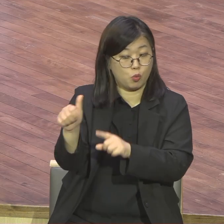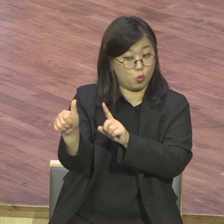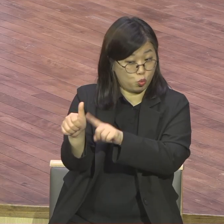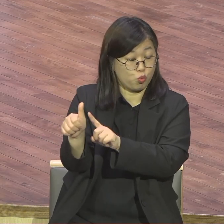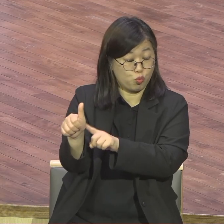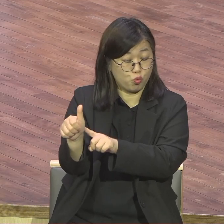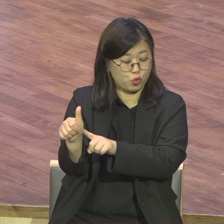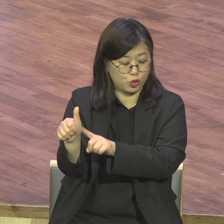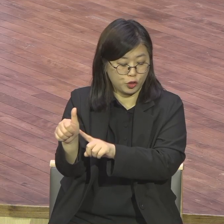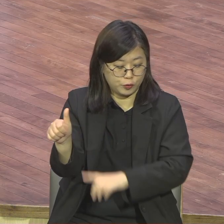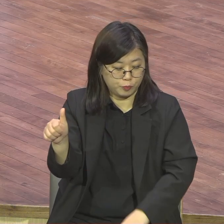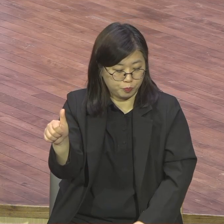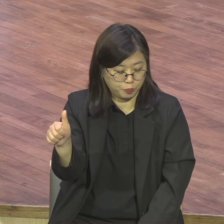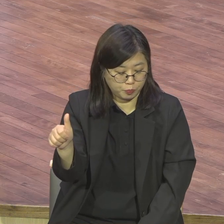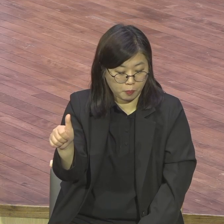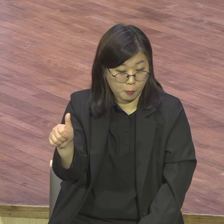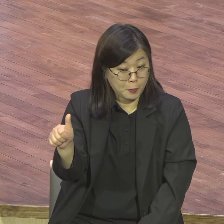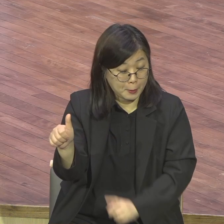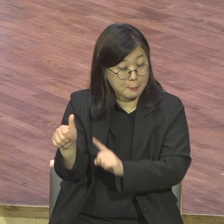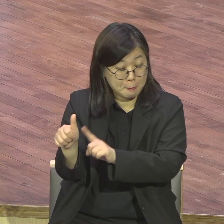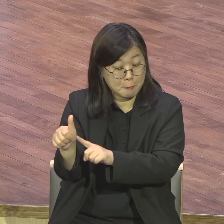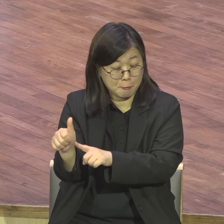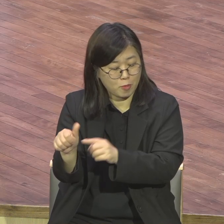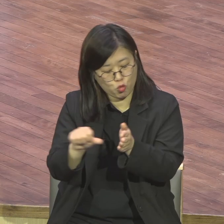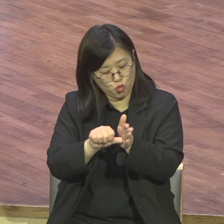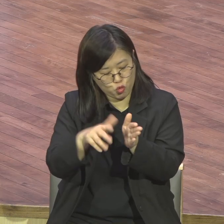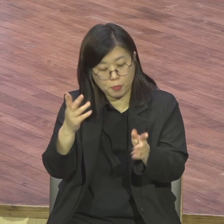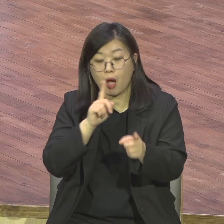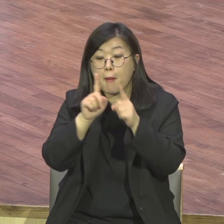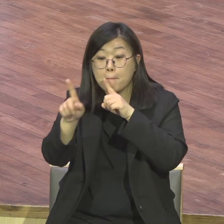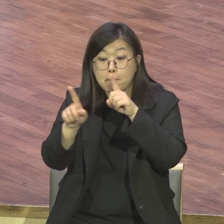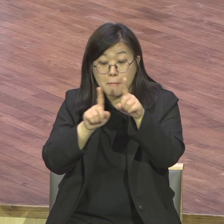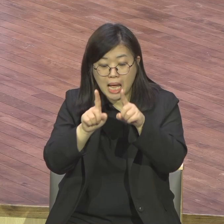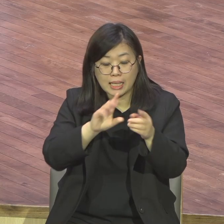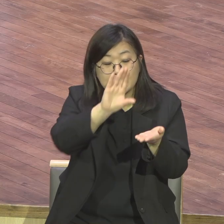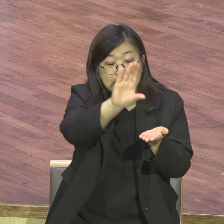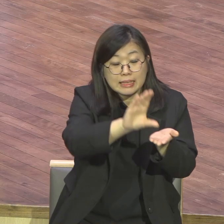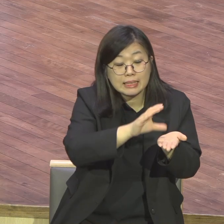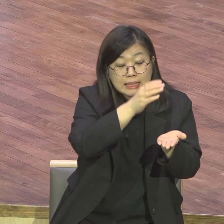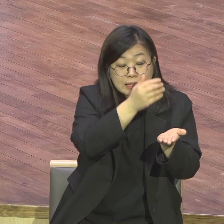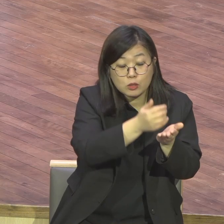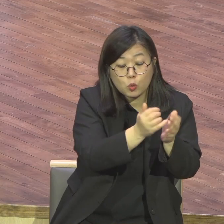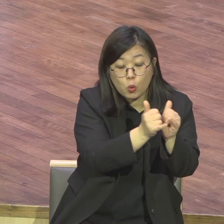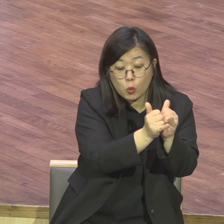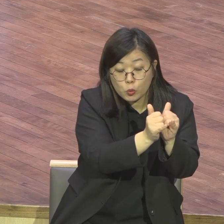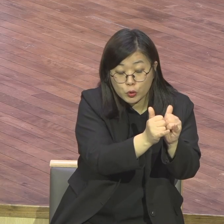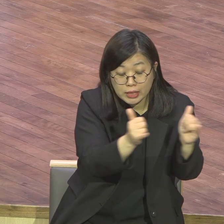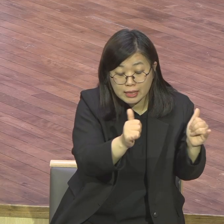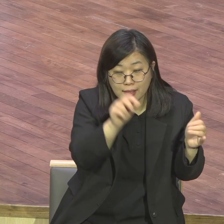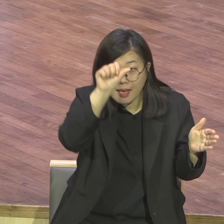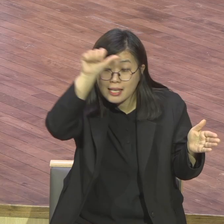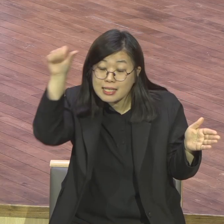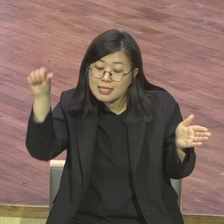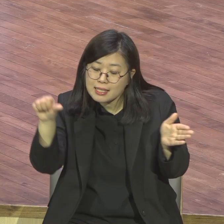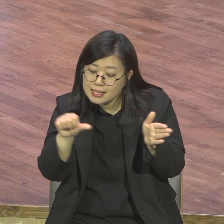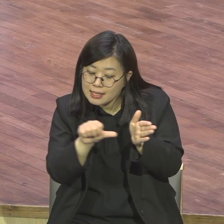이런 말을 했어요 크리찬에게 인생은 하나님의 뜻에 순종해 사는